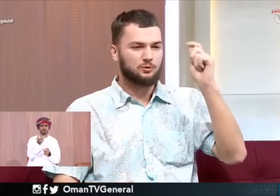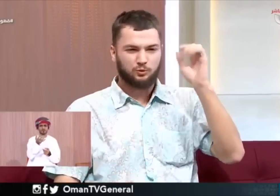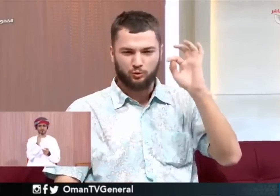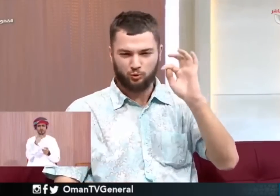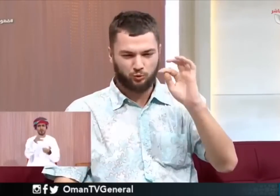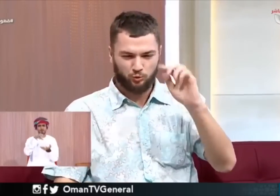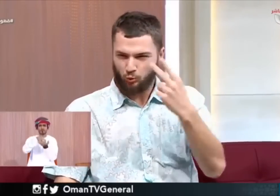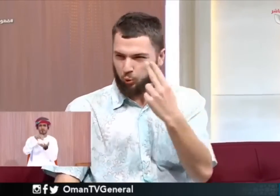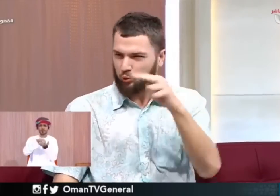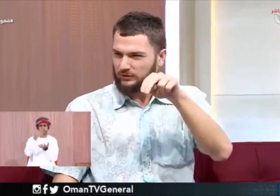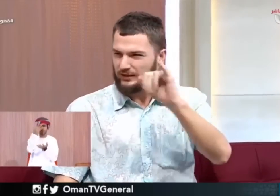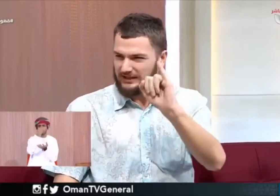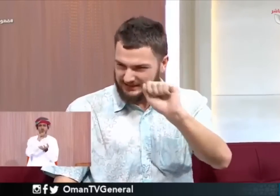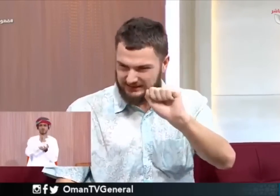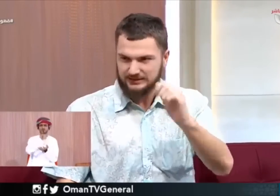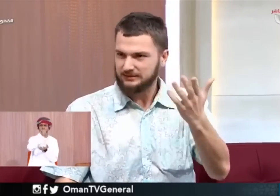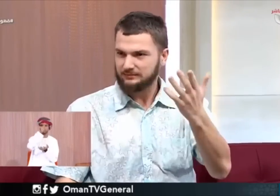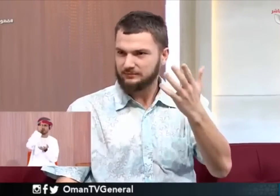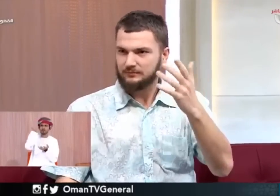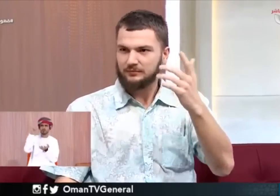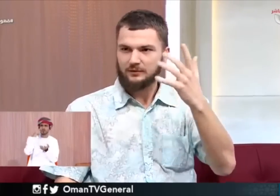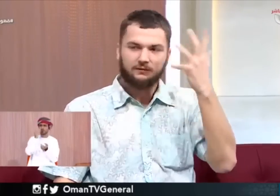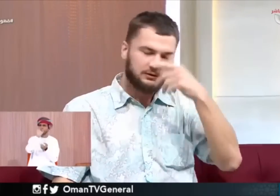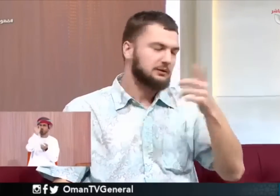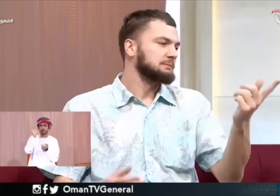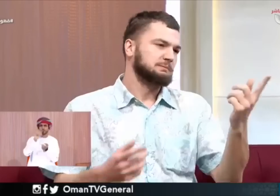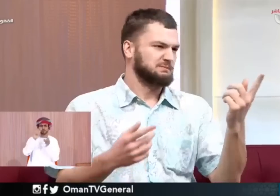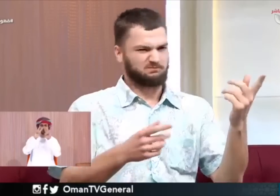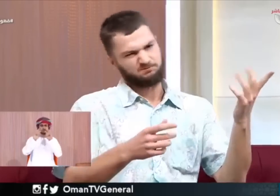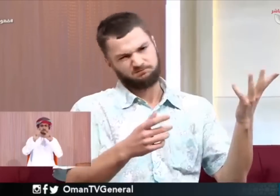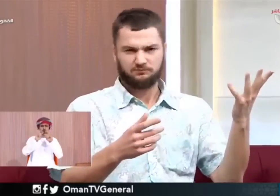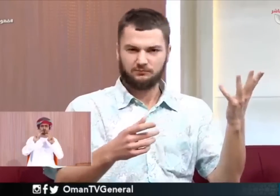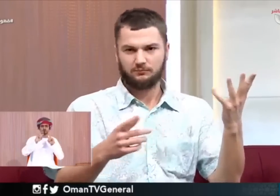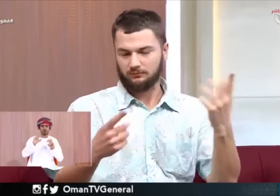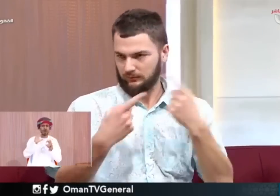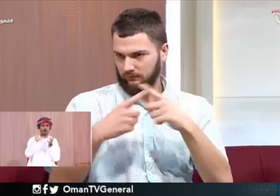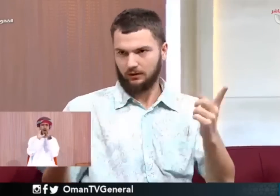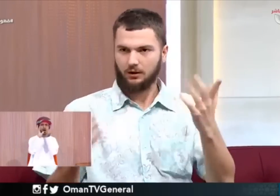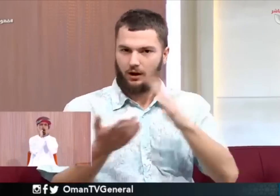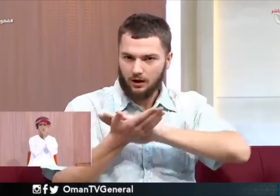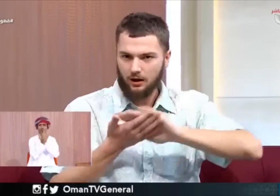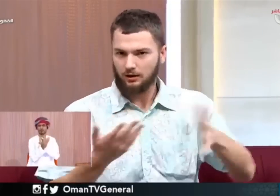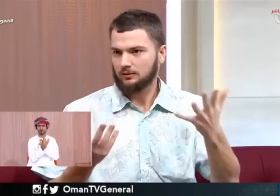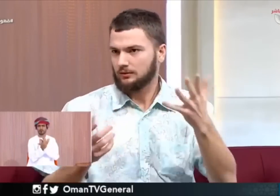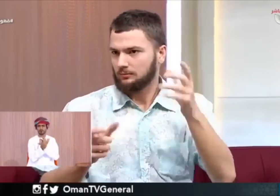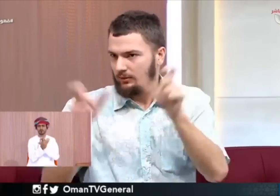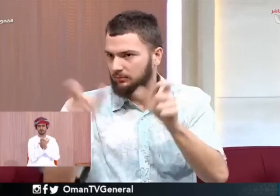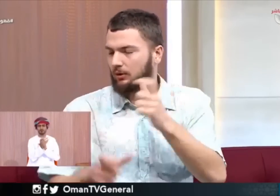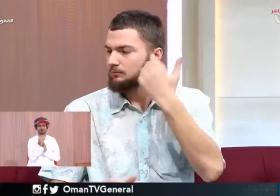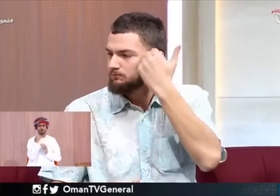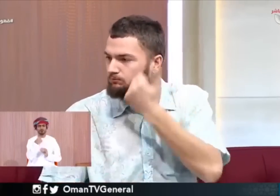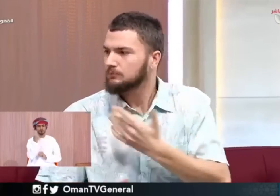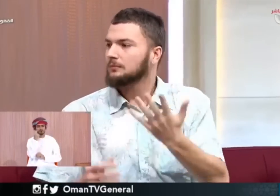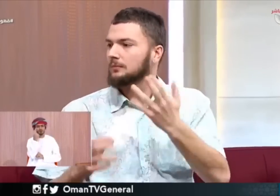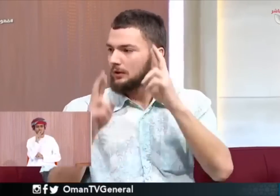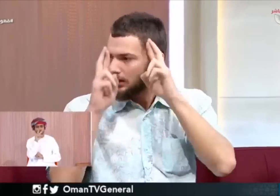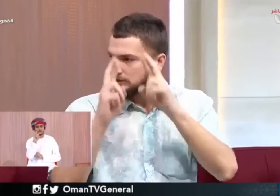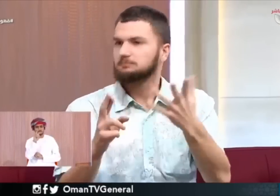اللي ممكن نزورها على حول العالم ولكن أول ما جيت هنا يعني